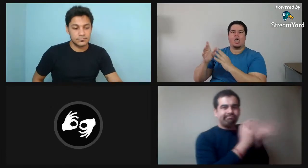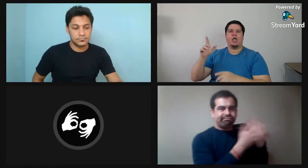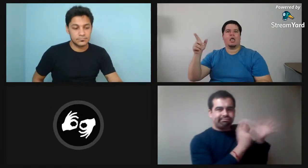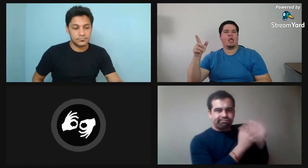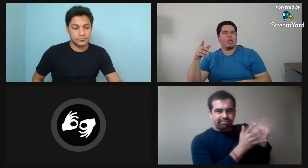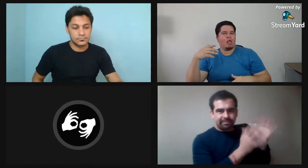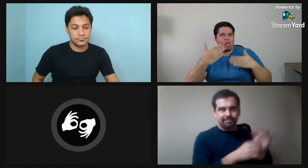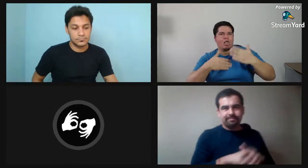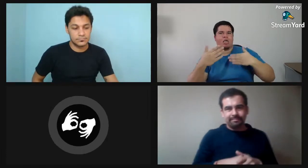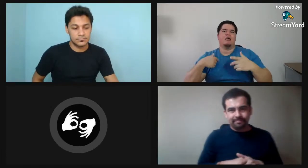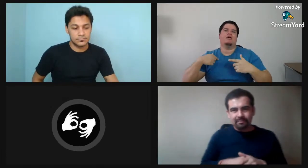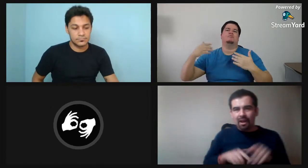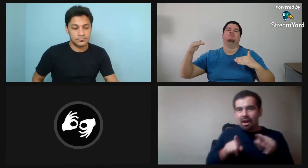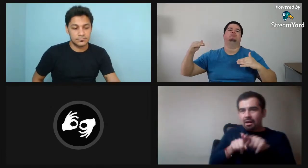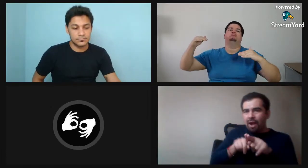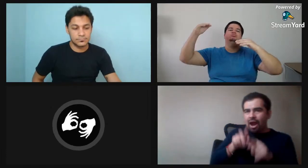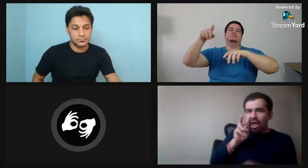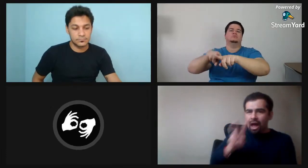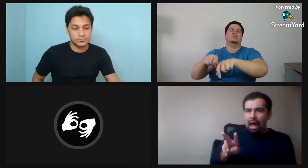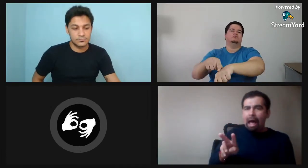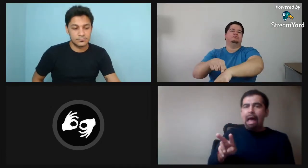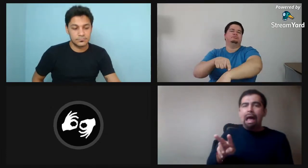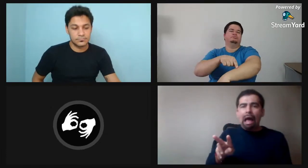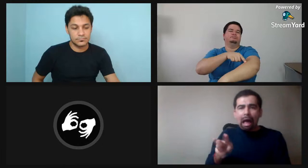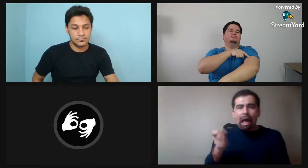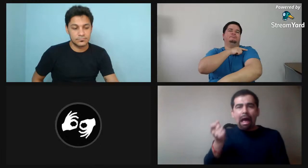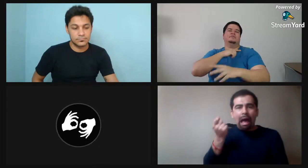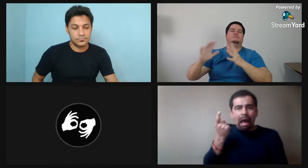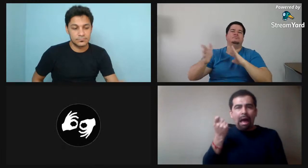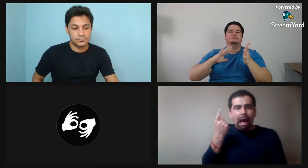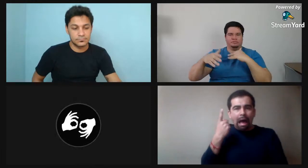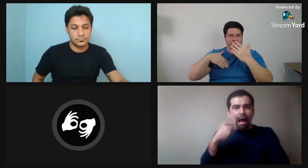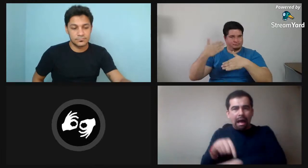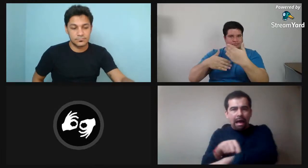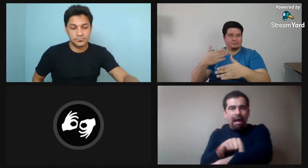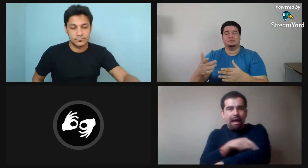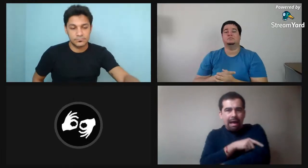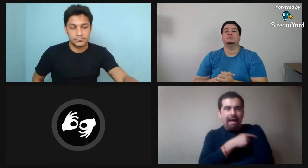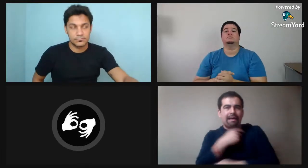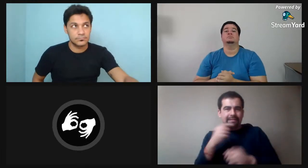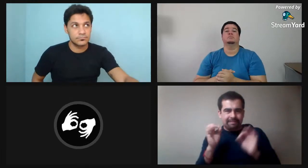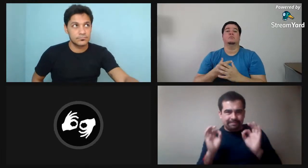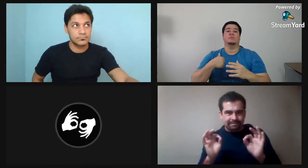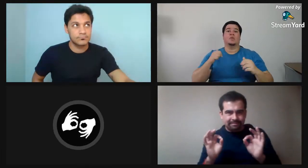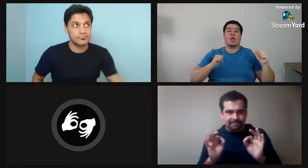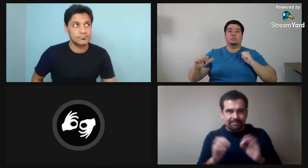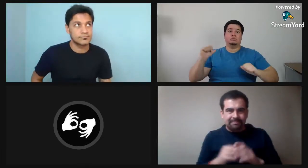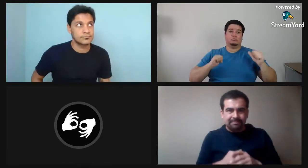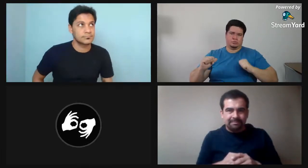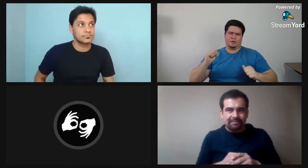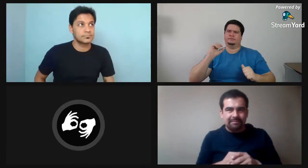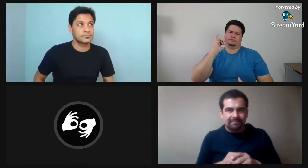visuales sobre Dragon Ball Z, algo así. Eso es lo que yo hacía dibujo. Esos dibujos hacía y él entendía la historia.